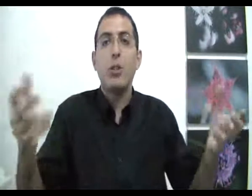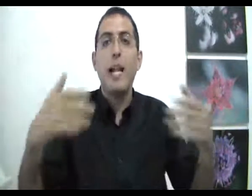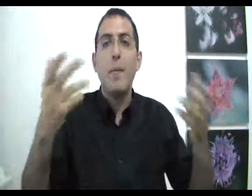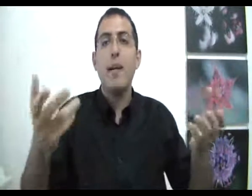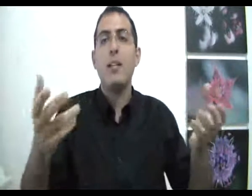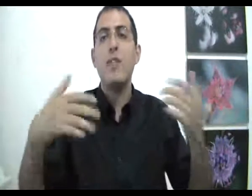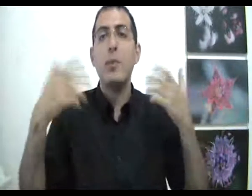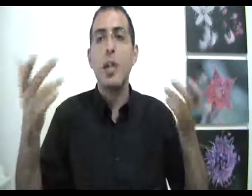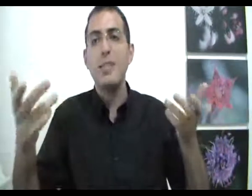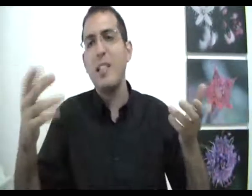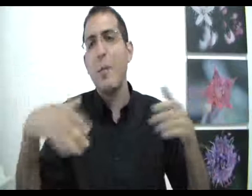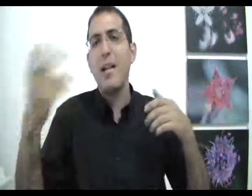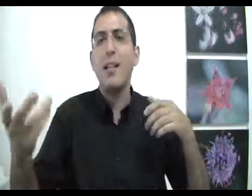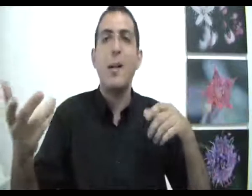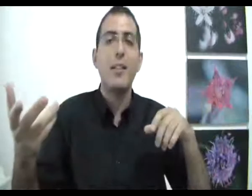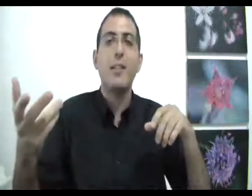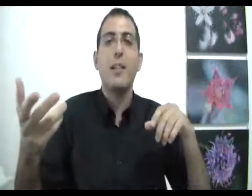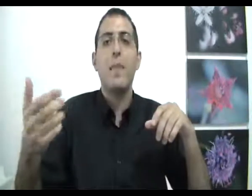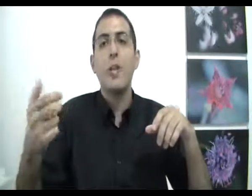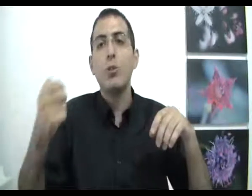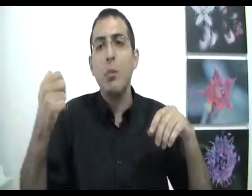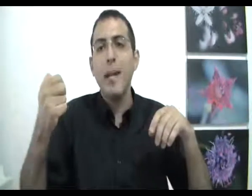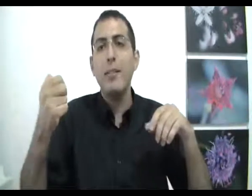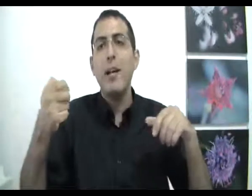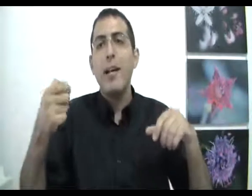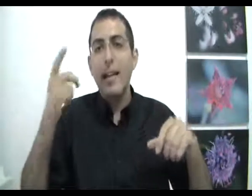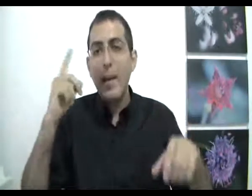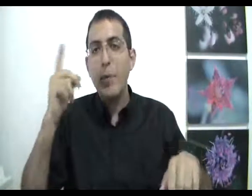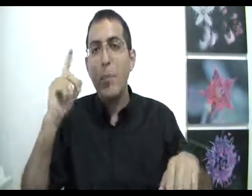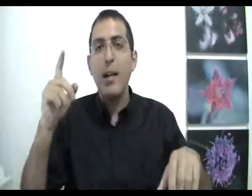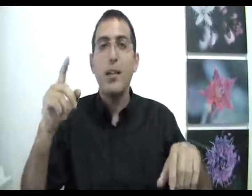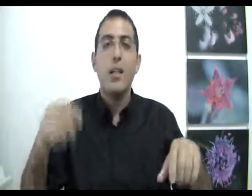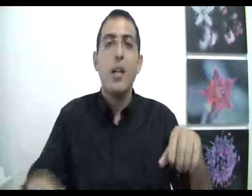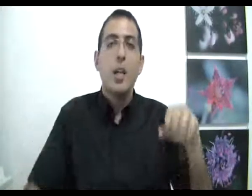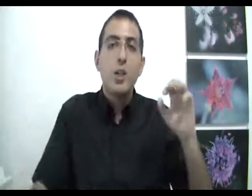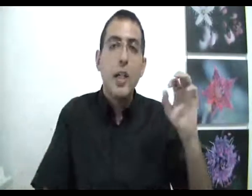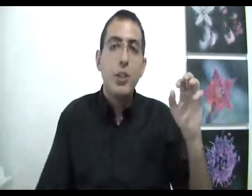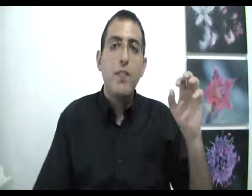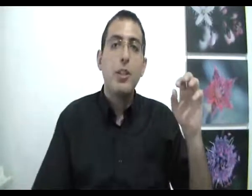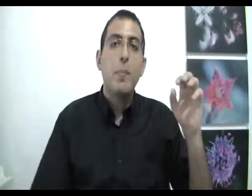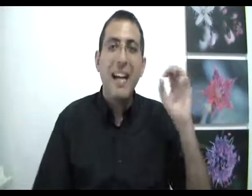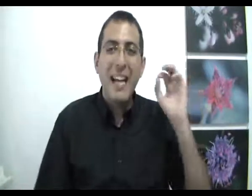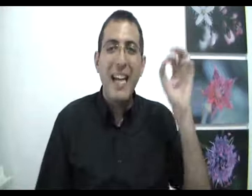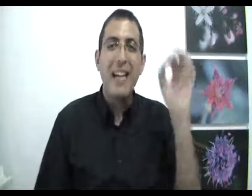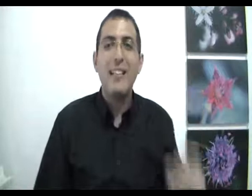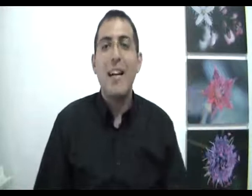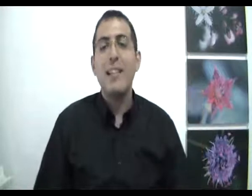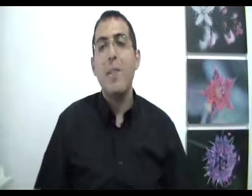כי למה בחרת? לפי מה שרצית, אבל מה יחלית לך מה תרצה? זאת אומרת, אם נאמר שיש דבר שמכריח את האדם